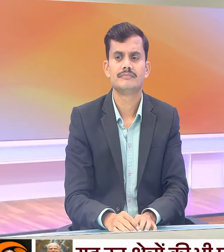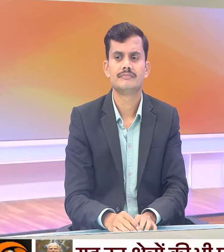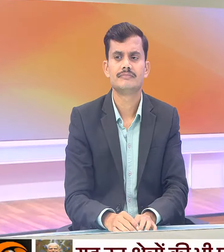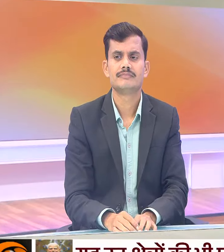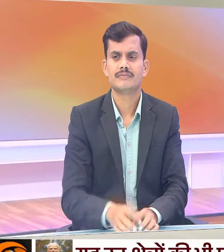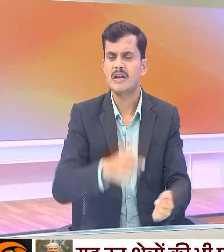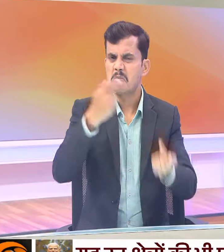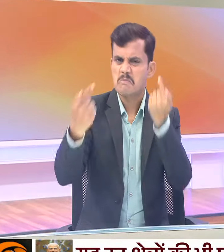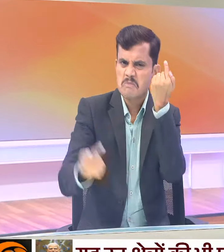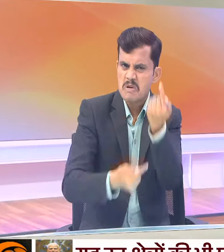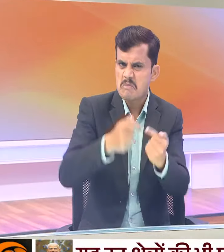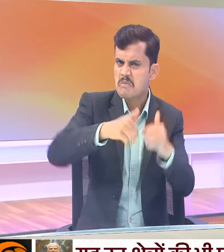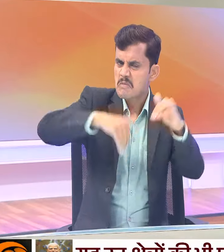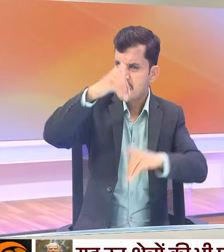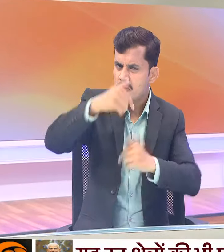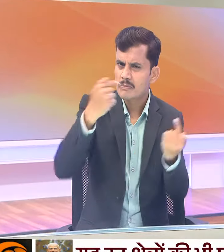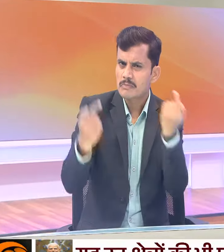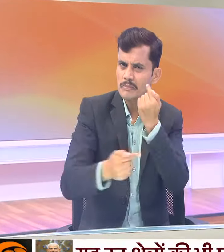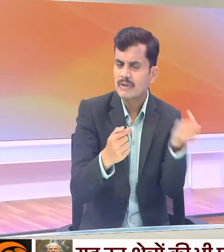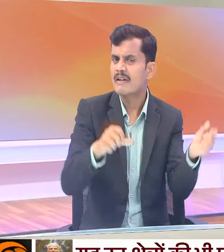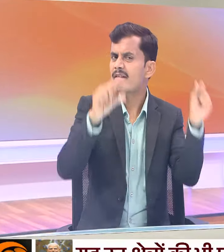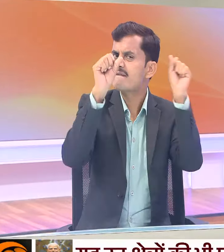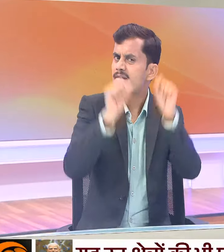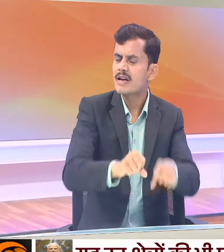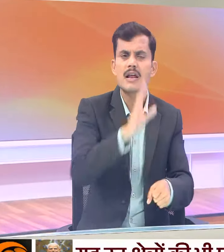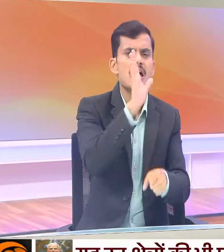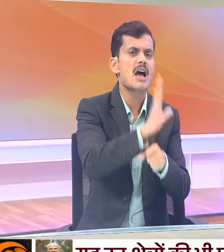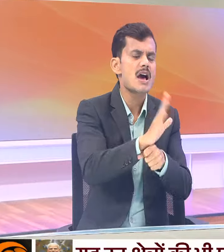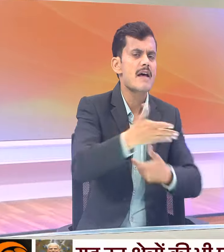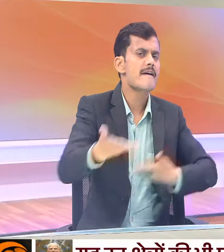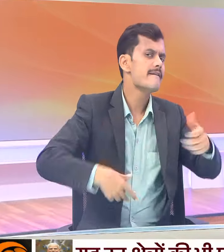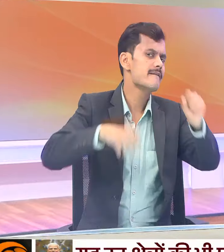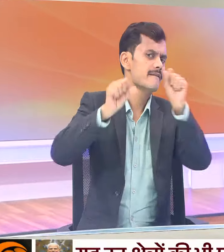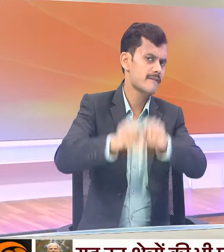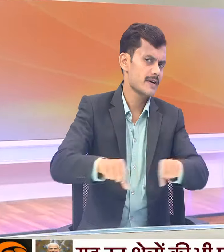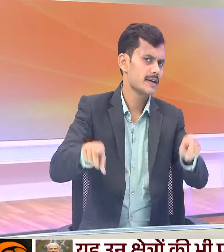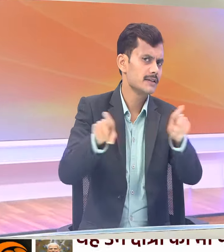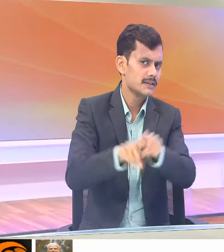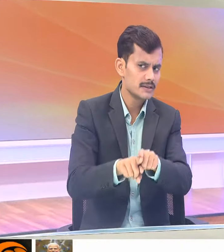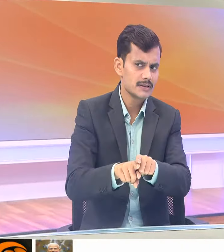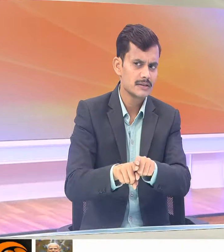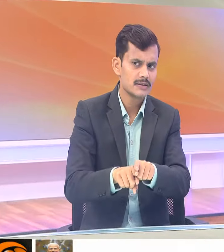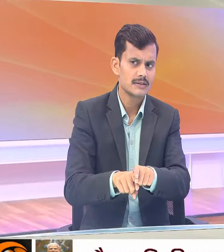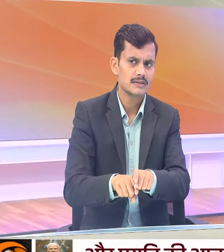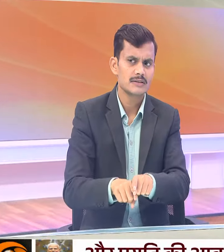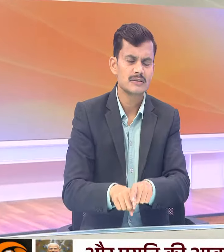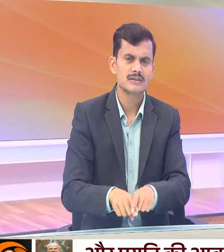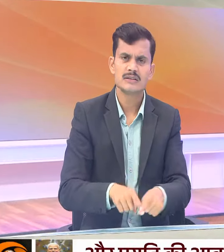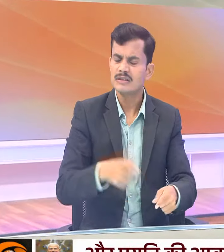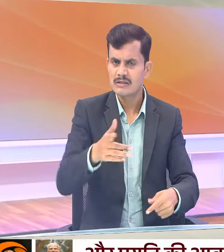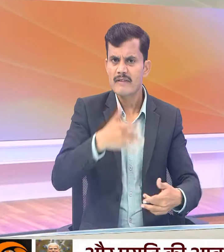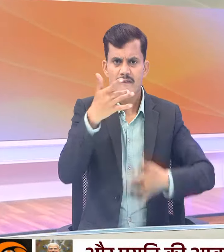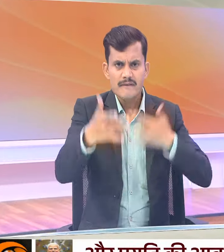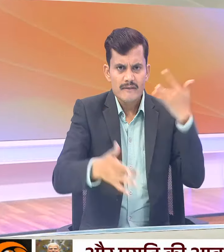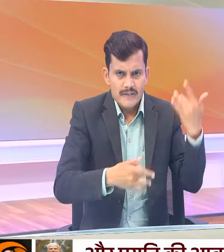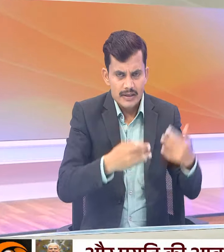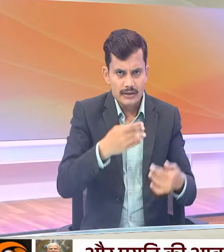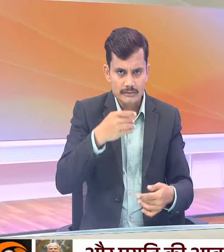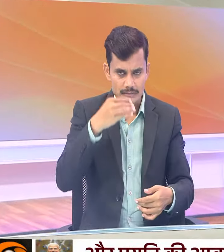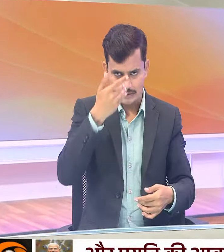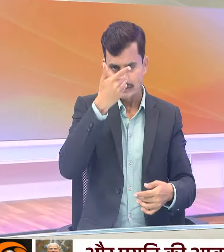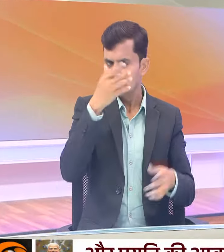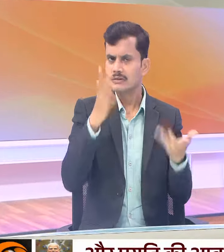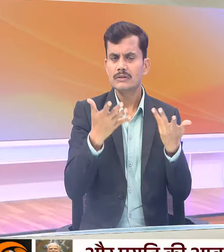लोगत्रांत्री परंपराव में कोई स्थान नहीं होसकता ह। और इसका को पस्षयतात तक नहीं है।